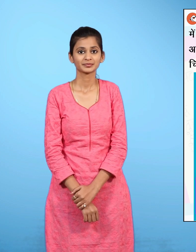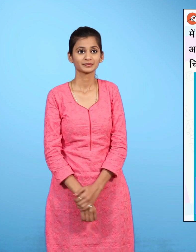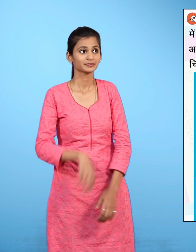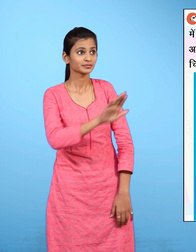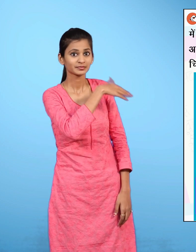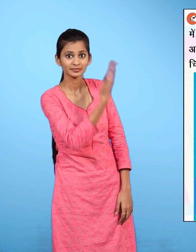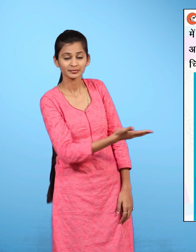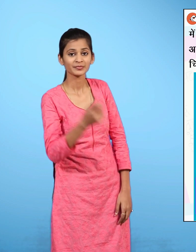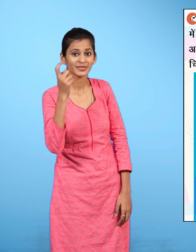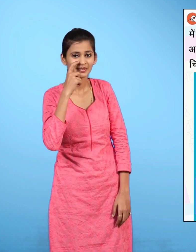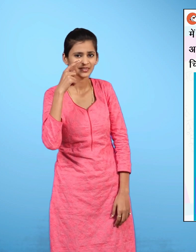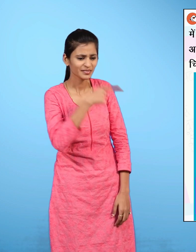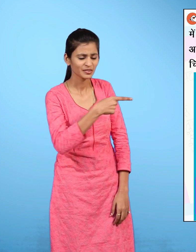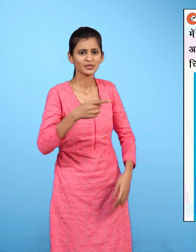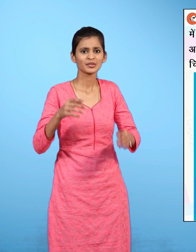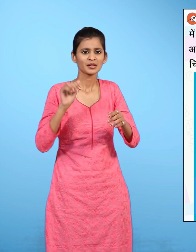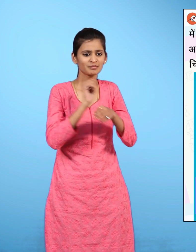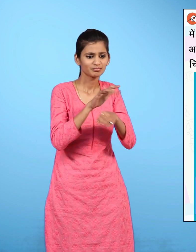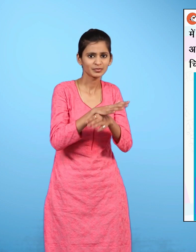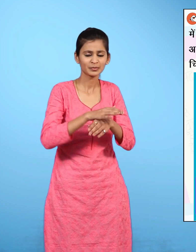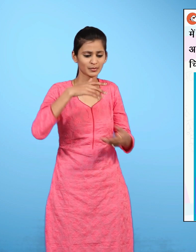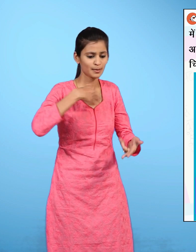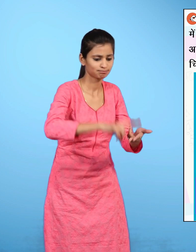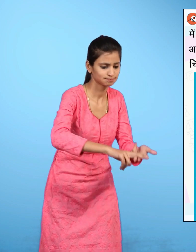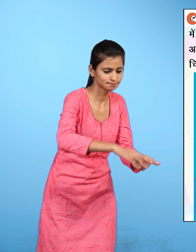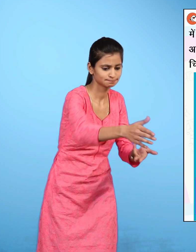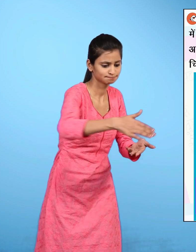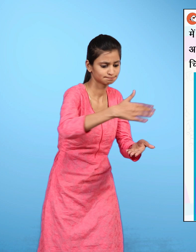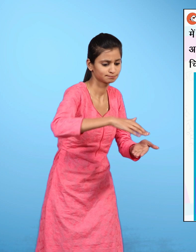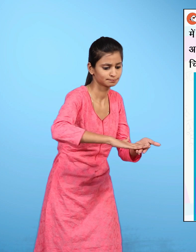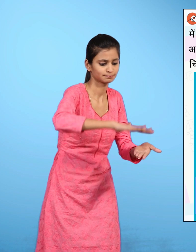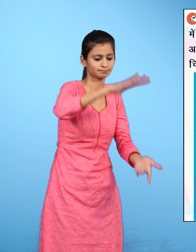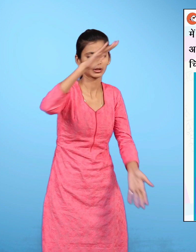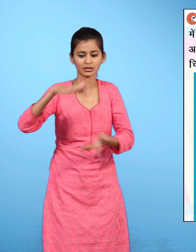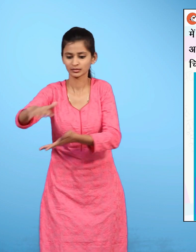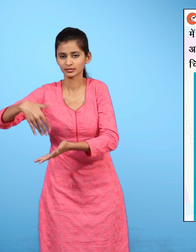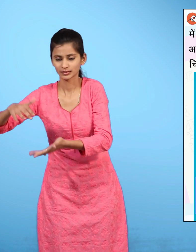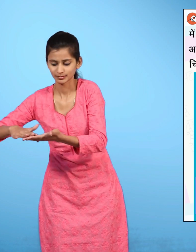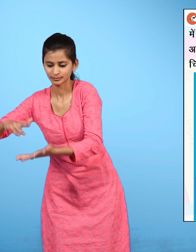अगली चित्र में, डाक घर में एक महिला चिठीयों के अलग-अलग धेर बना रही है